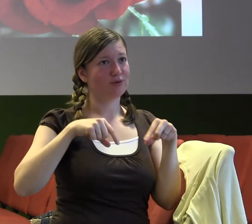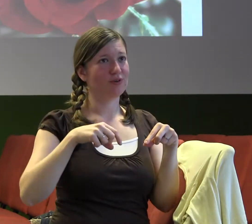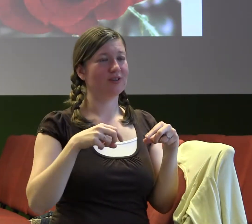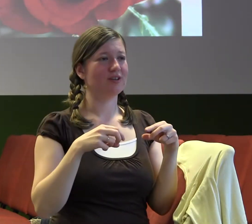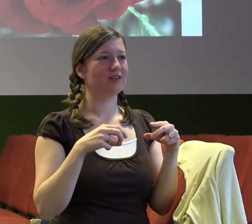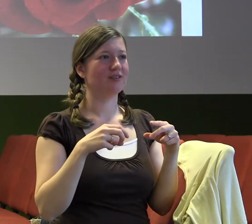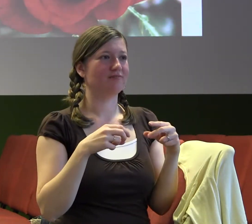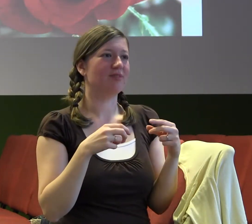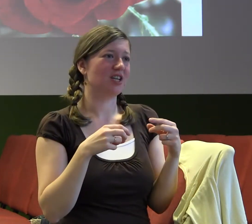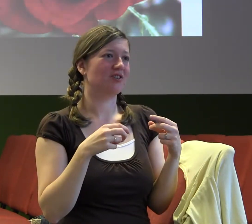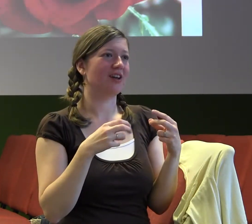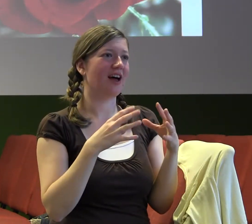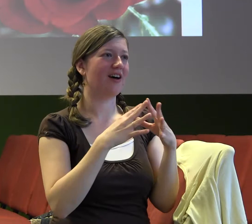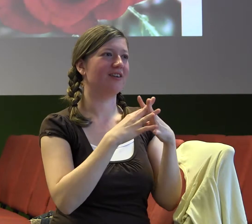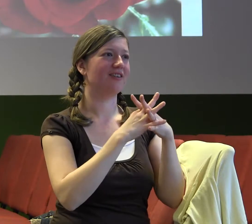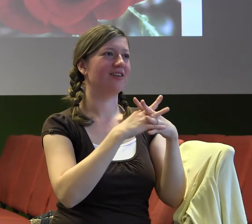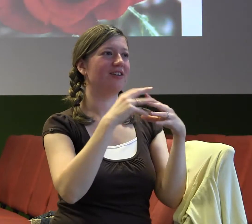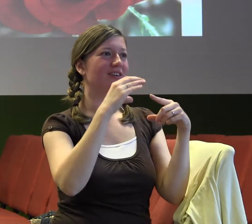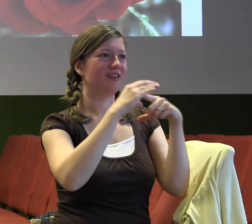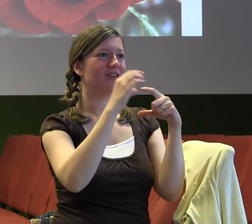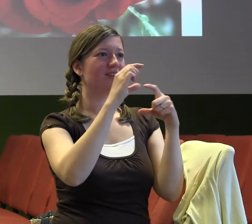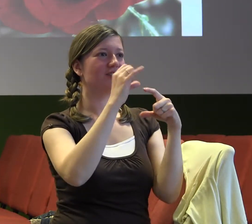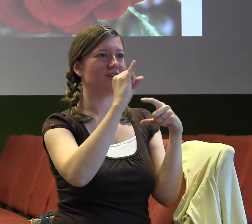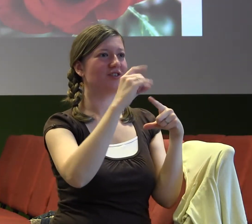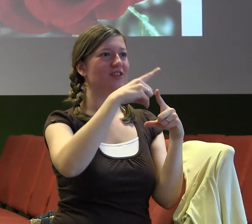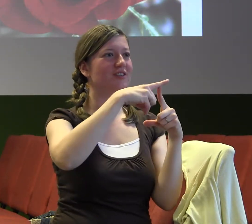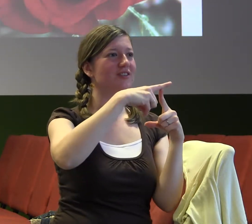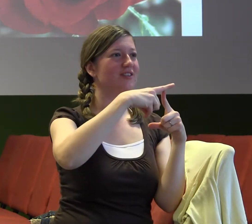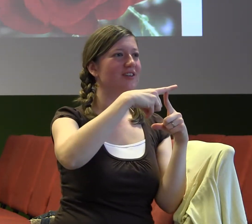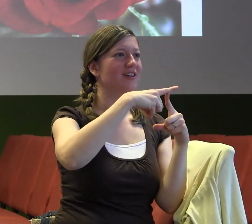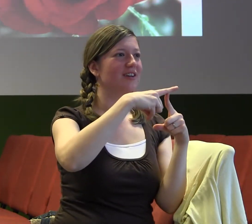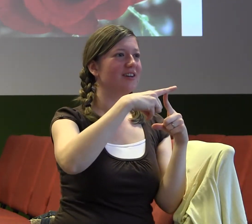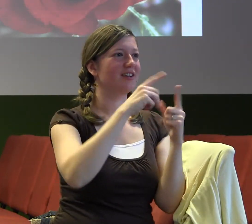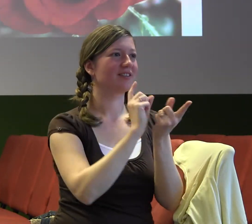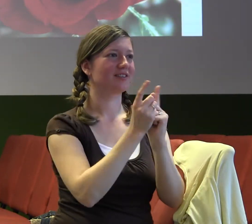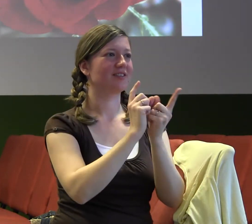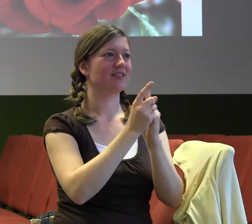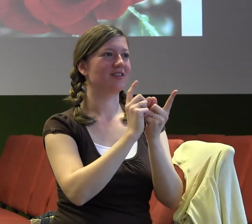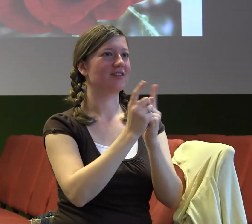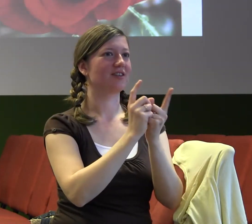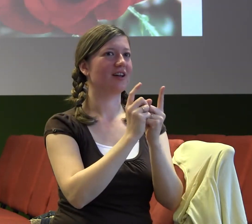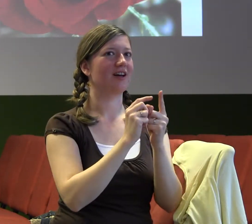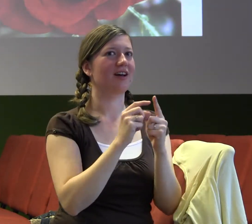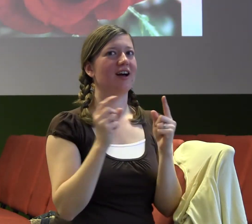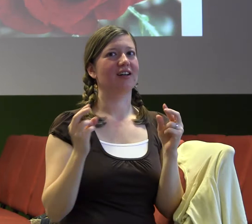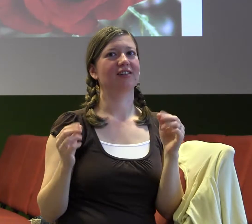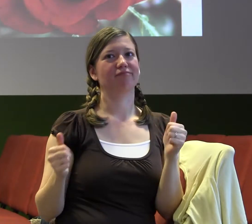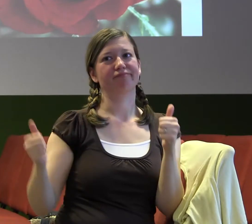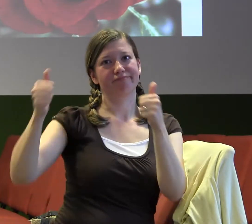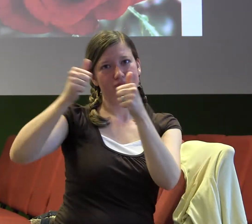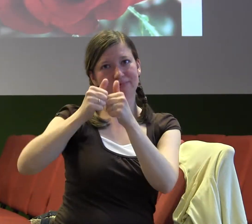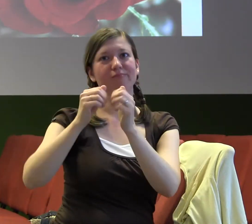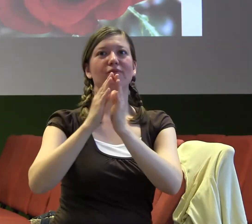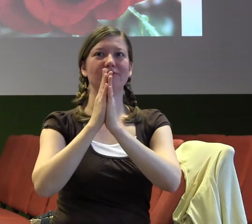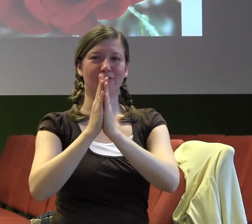já mám prostě v tom pokoj, cítím, že do toho mám jít, tak já jdu zpátky. Víš, já jsem jim říkala, jestli mi můžou dát tři minutky, že se to prostě rychle půjdu pomodlit. Jo, super, tak